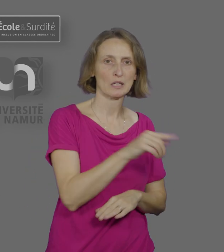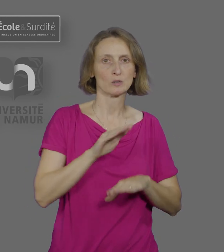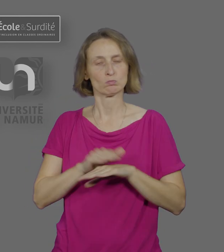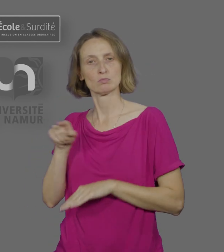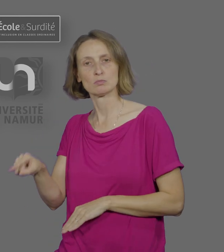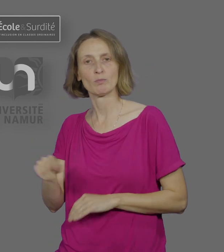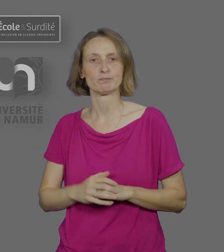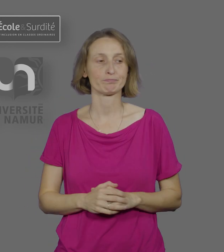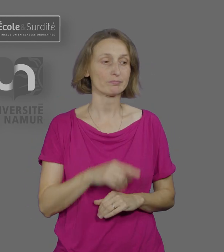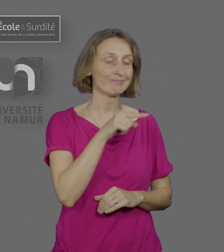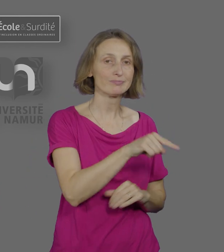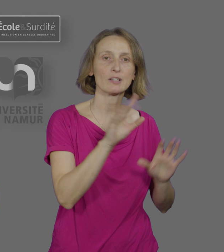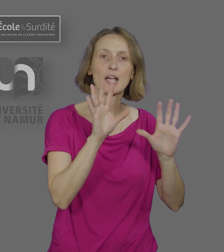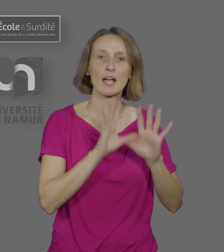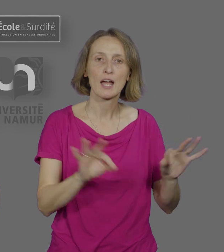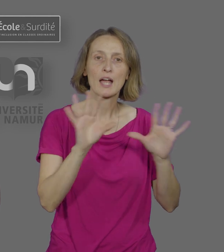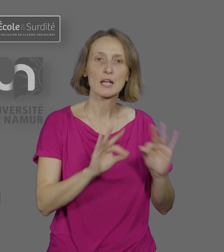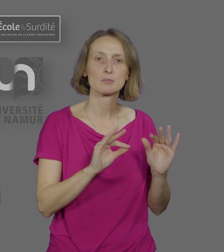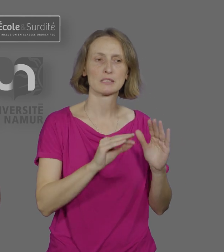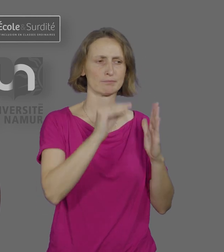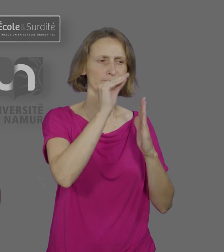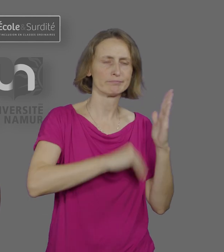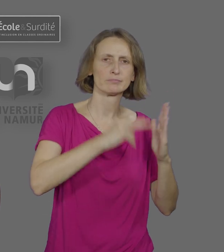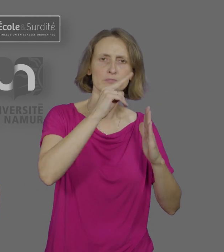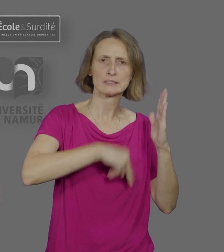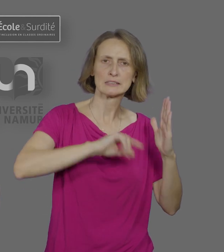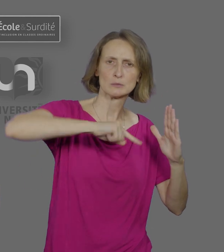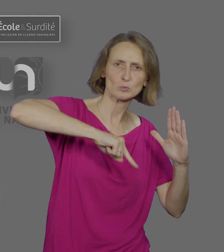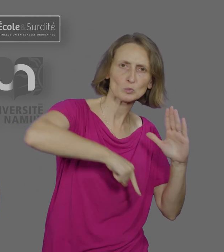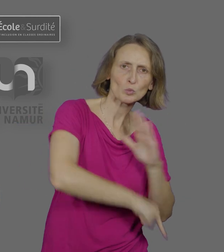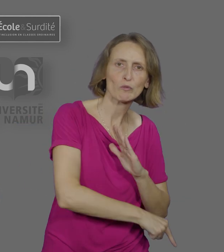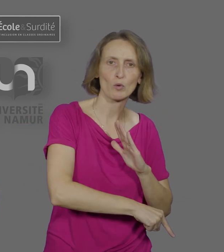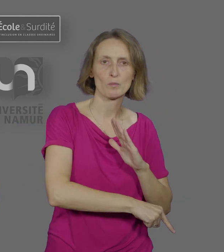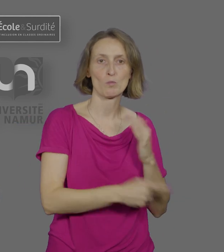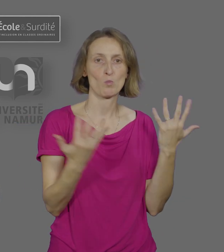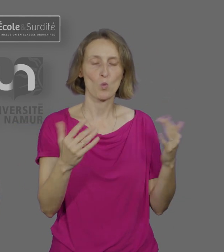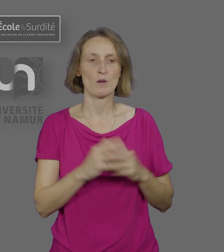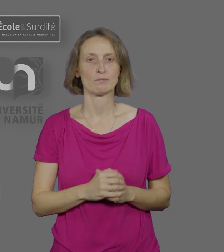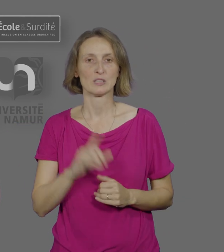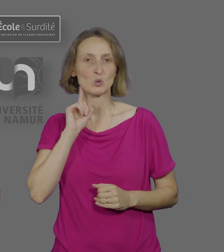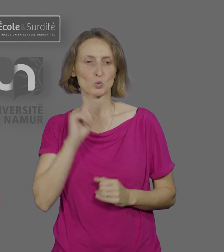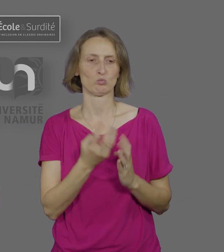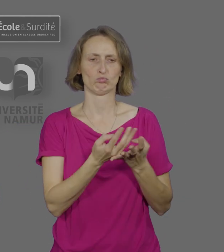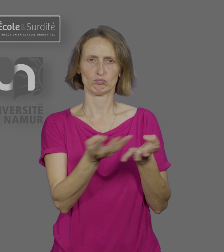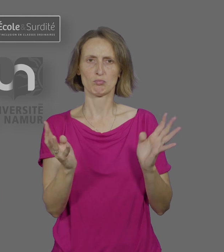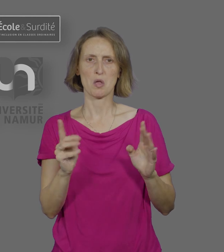toute particulière est donnée à l'enseignement de la lecture et de l'écriture et à la différenciation